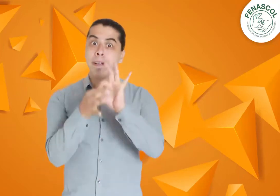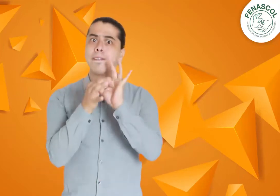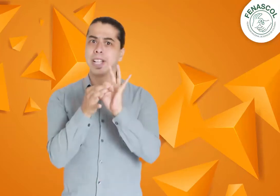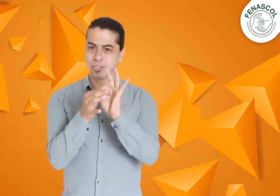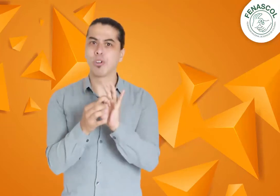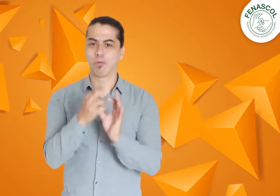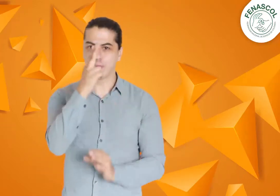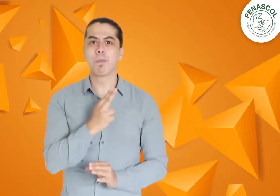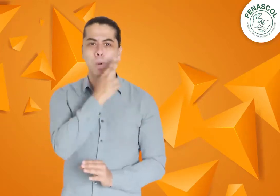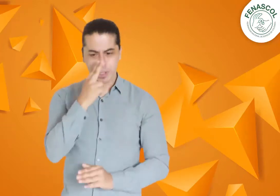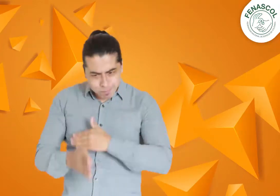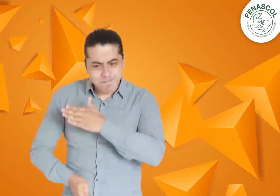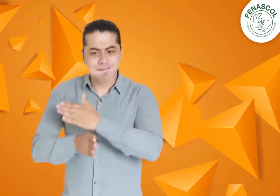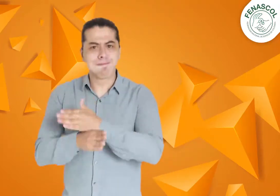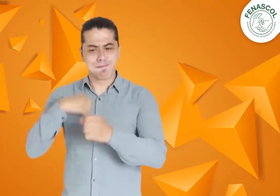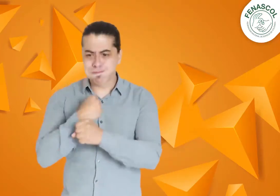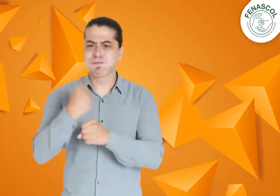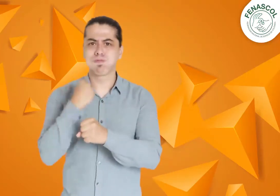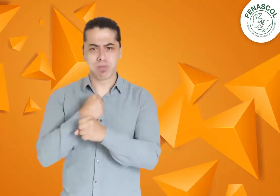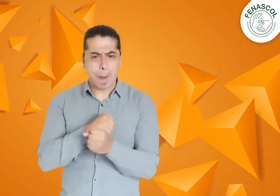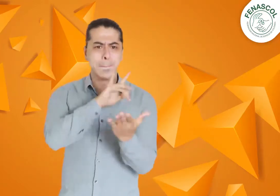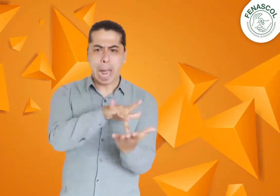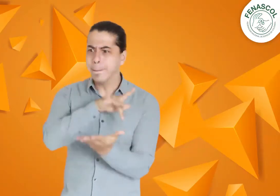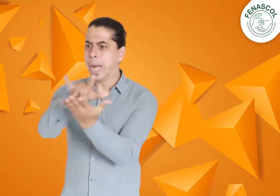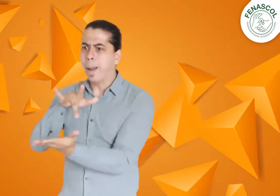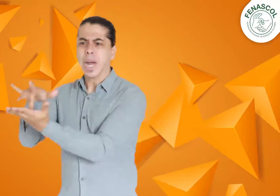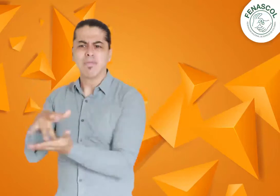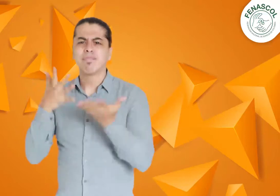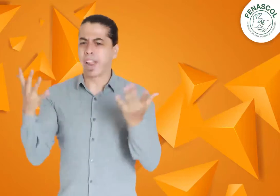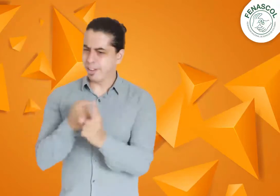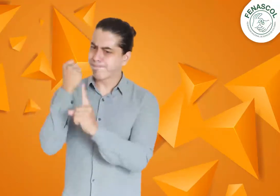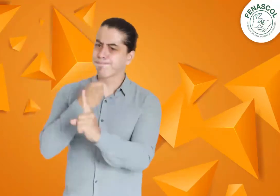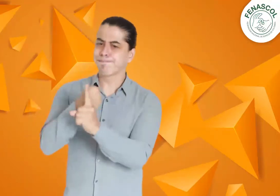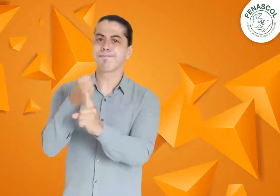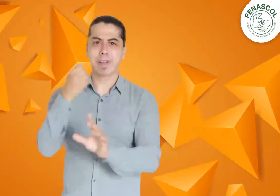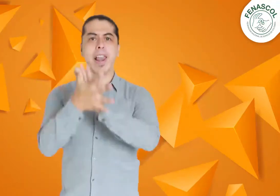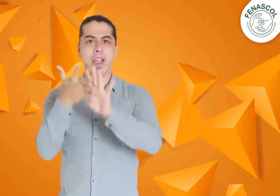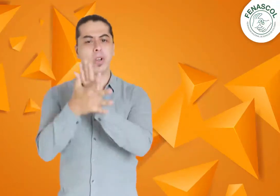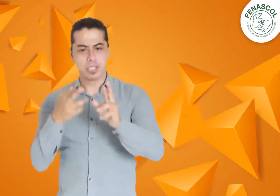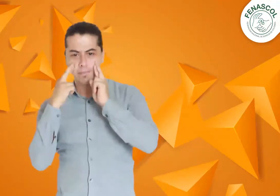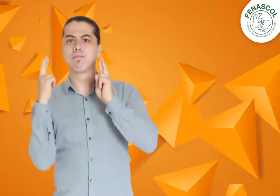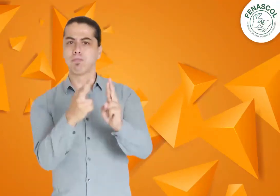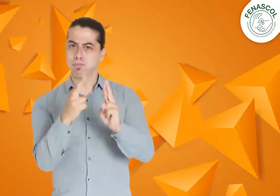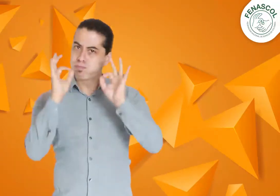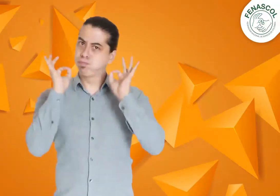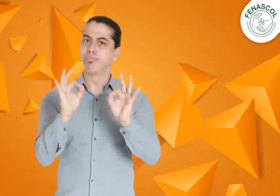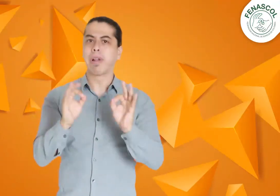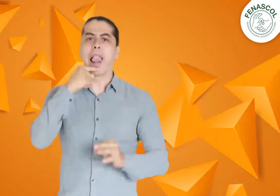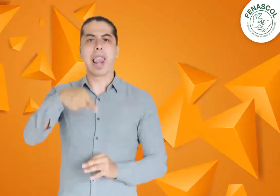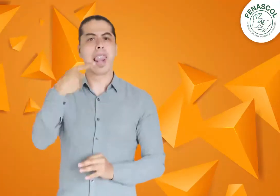FENASCOL se mantiene en su compromiso de trabajo y participación en los espacios de incidencia frente al reconocimiento de la lengua